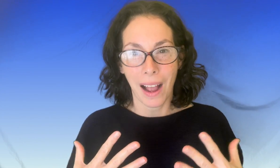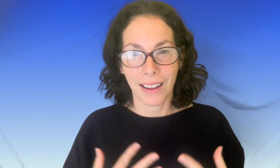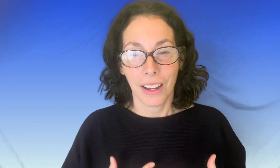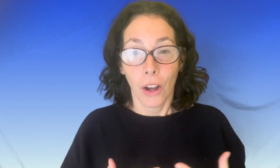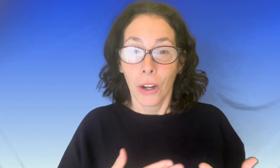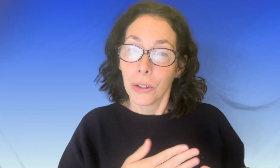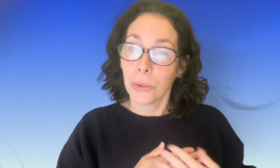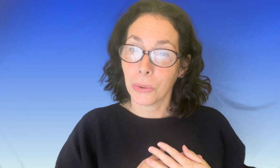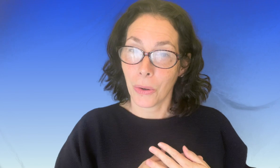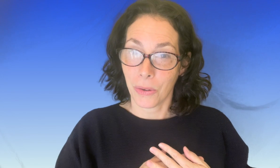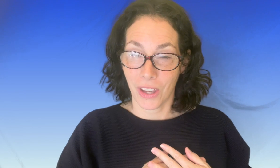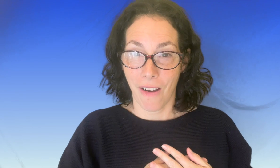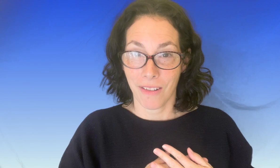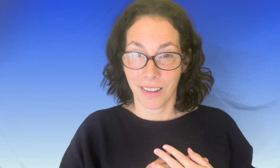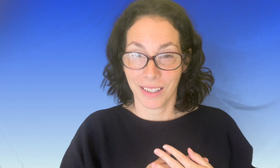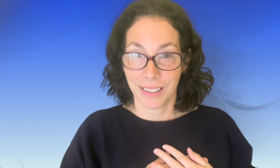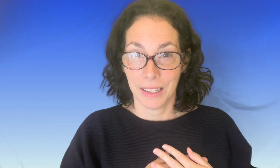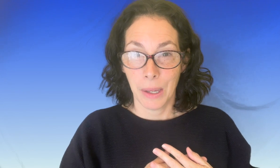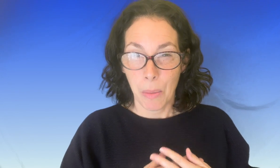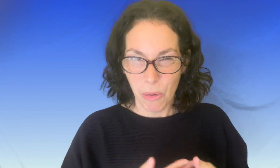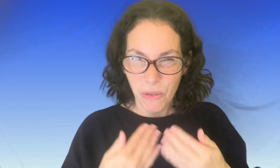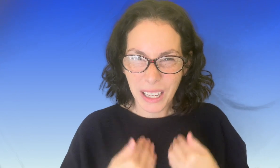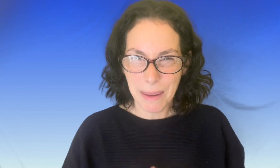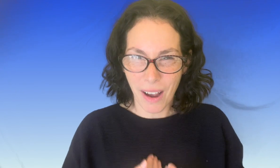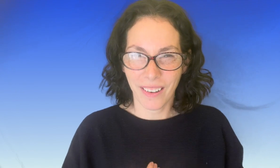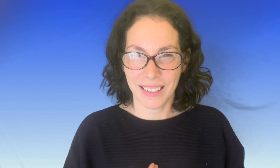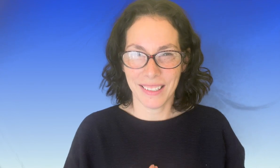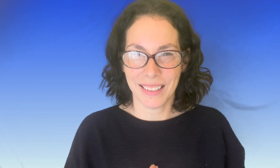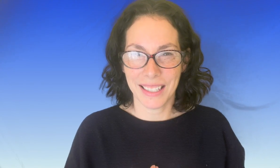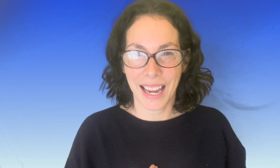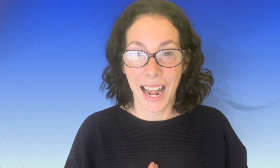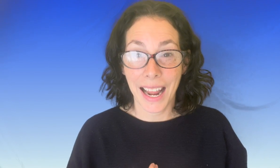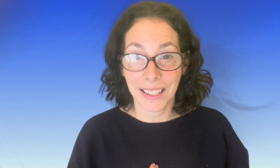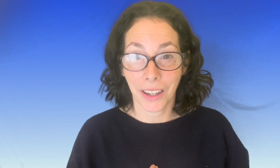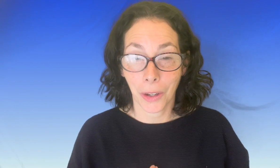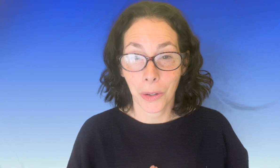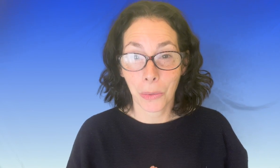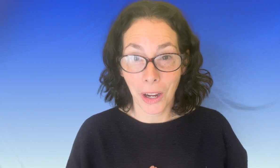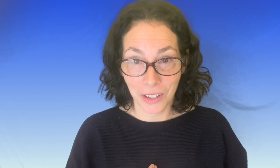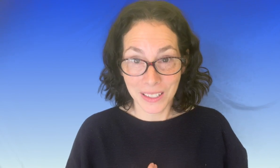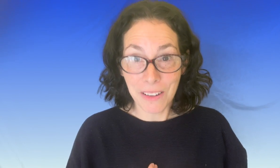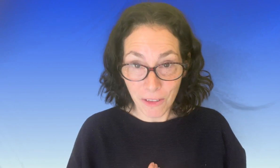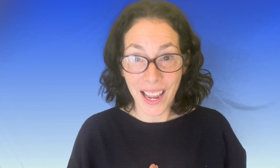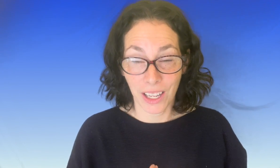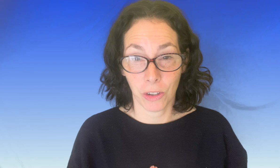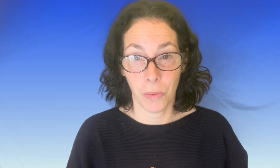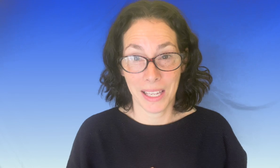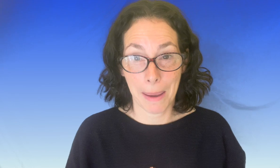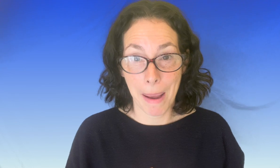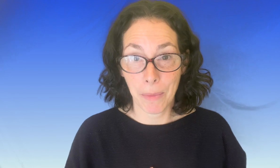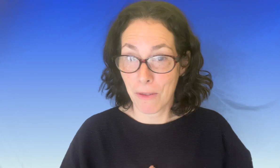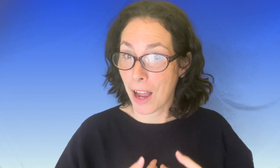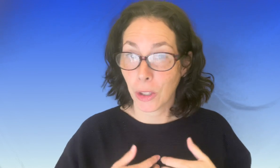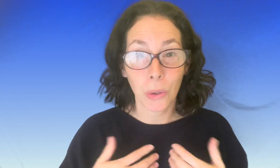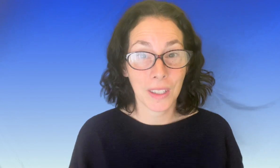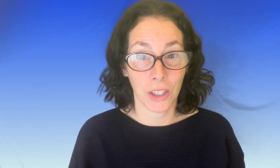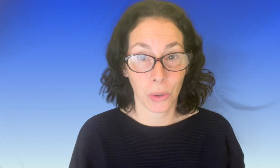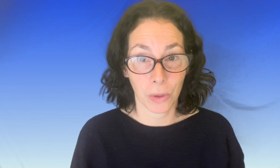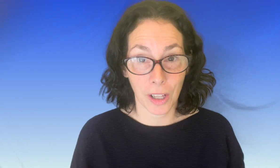tout ton coeur pour vraiment ressentir à l'intérieur de toi que c'est vrai que tu es capable de faire toutes ces choses là